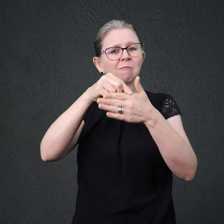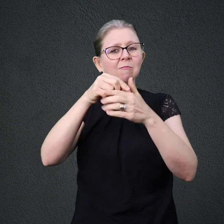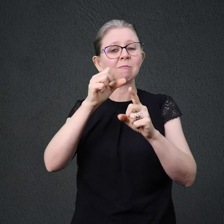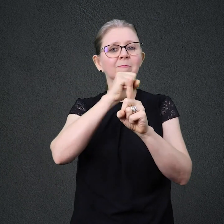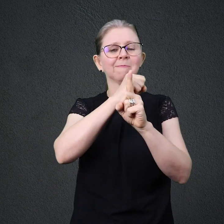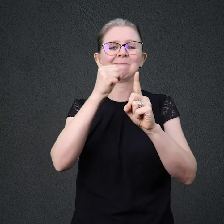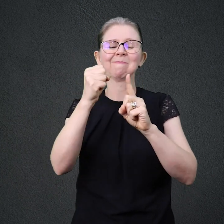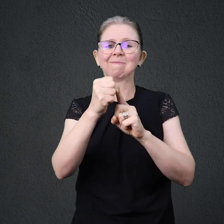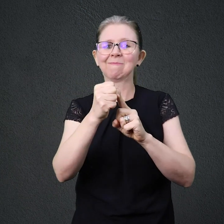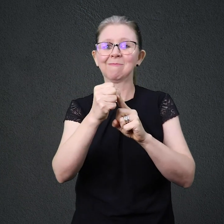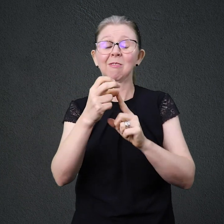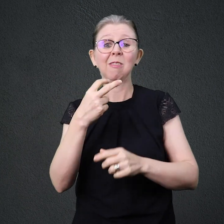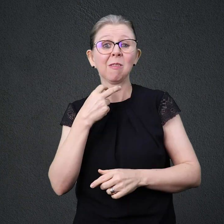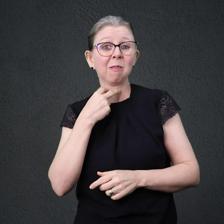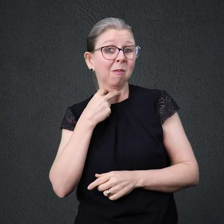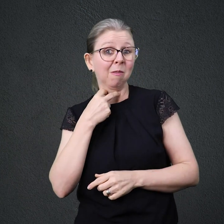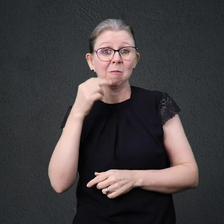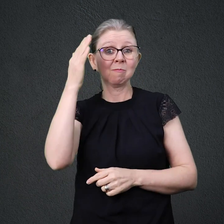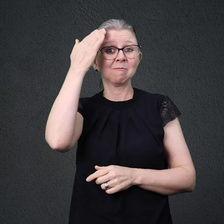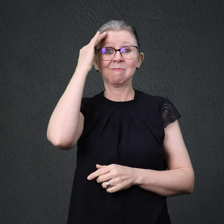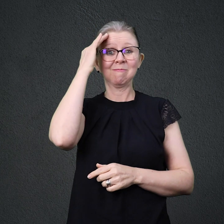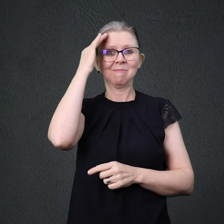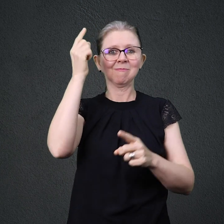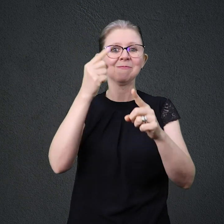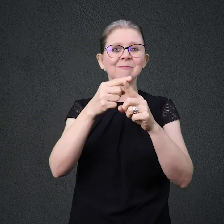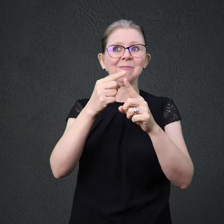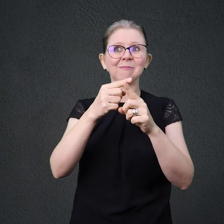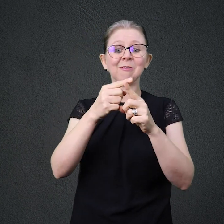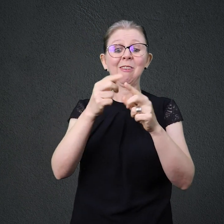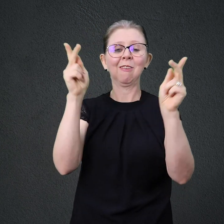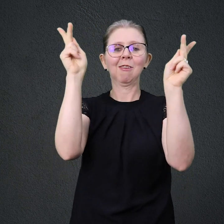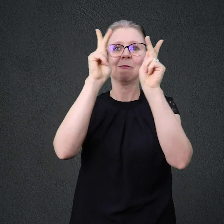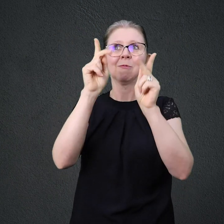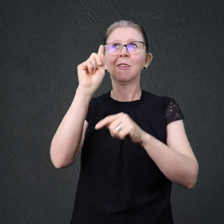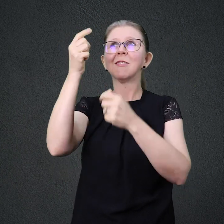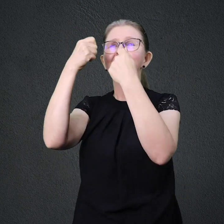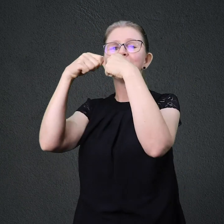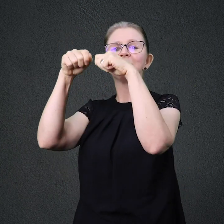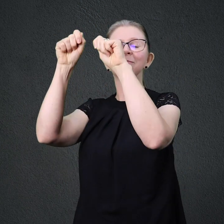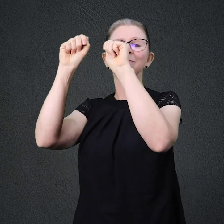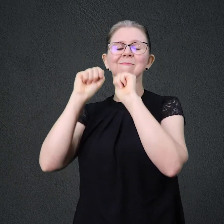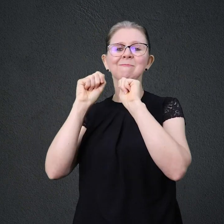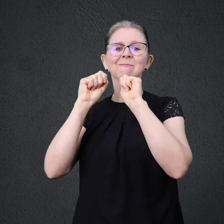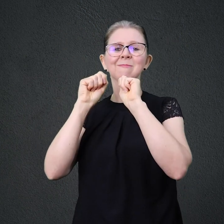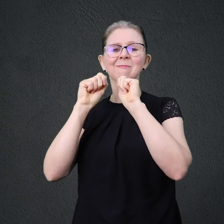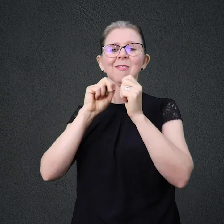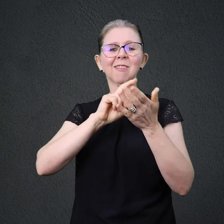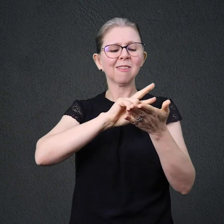A paz de Deus transcende a lógica ou entendimento humanos Pois só aqueles que amam e se submetem a Cristo